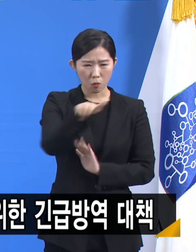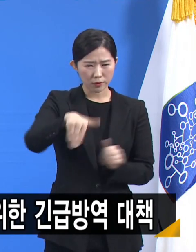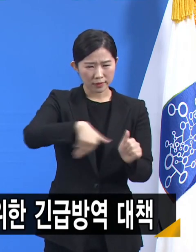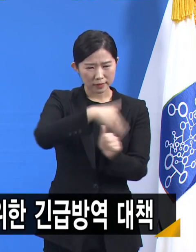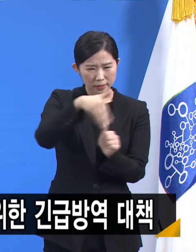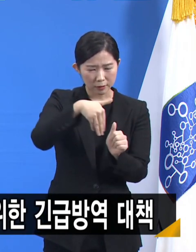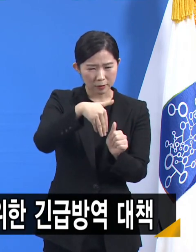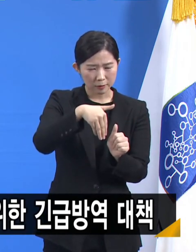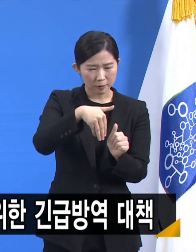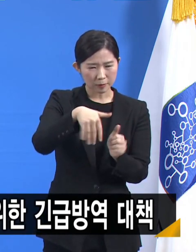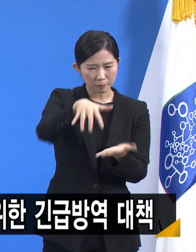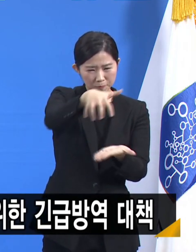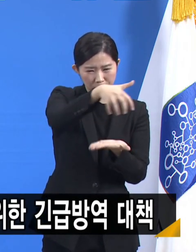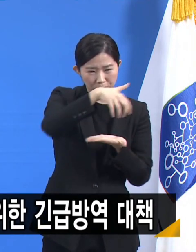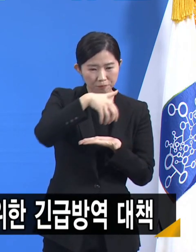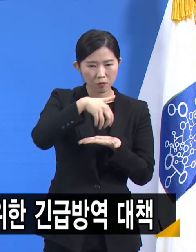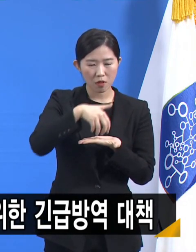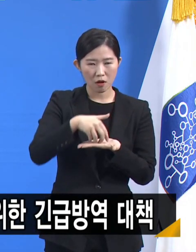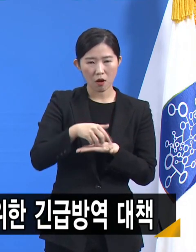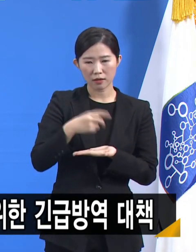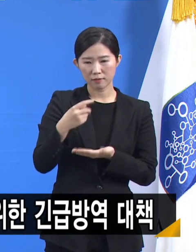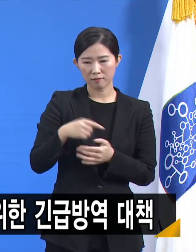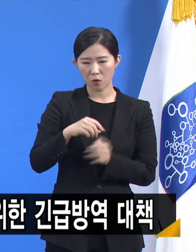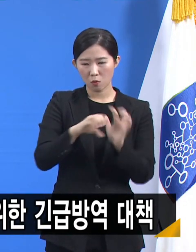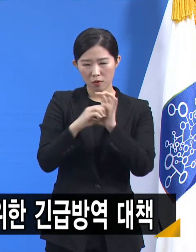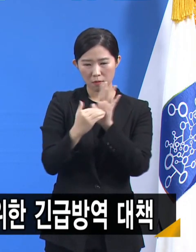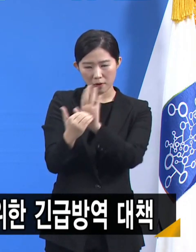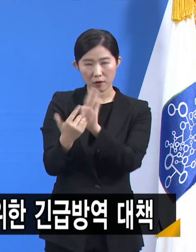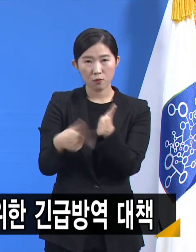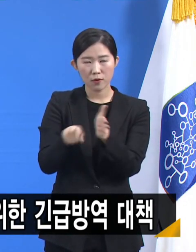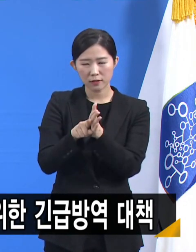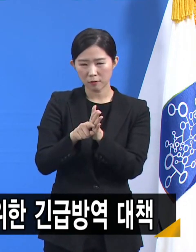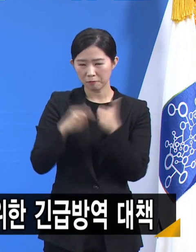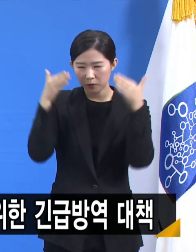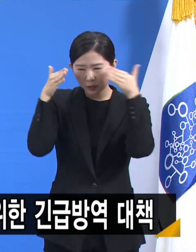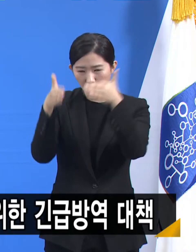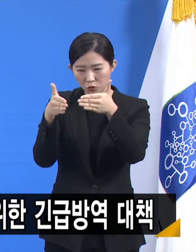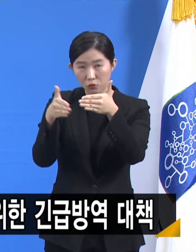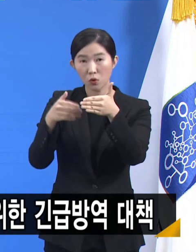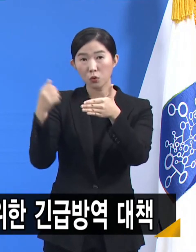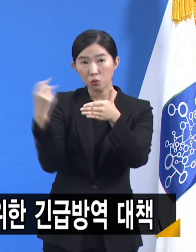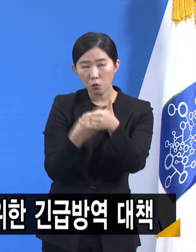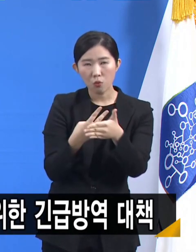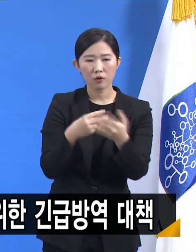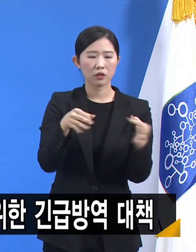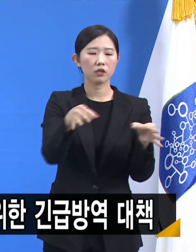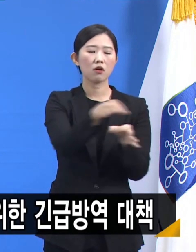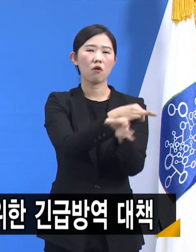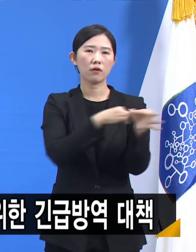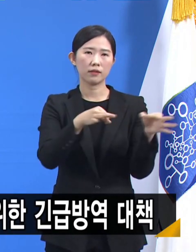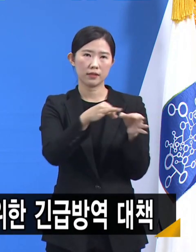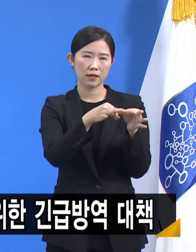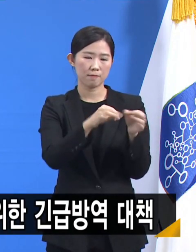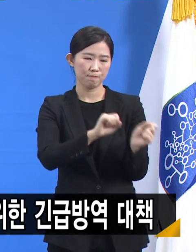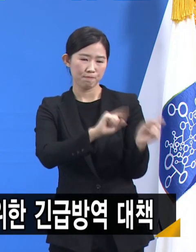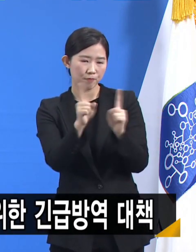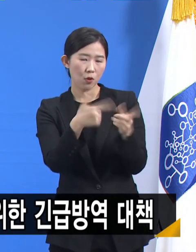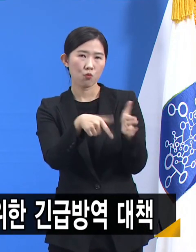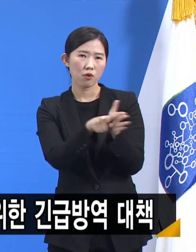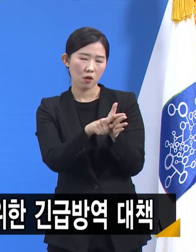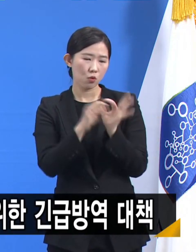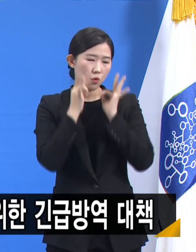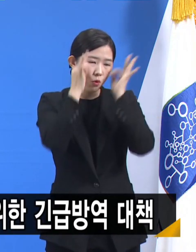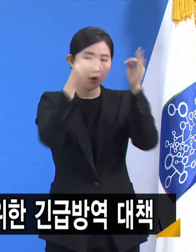보건방력에 집중하면서도 동시에 경제방력에도 총력을 기울여야 할 때입니다.